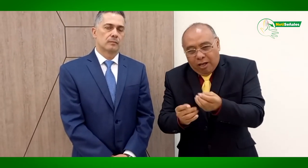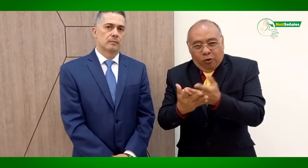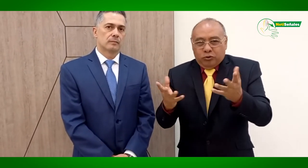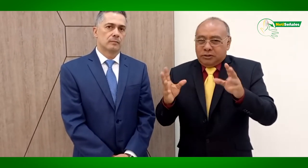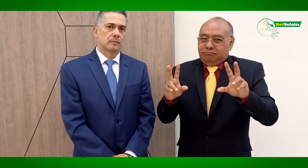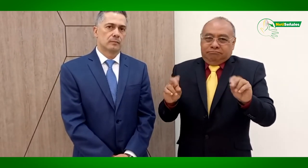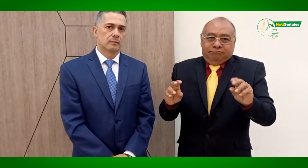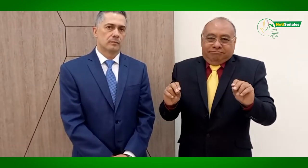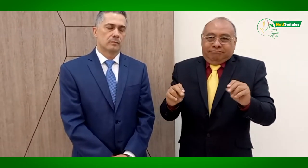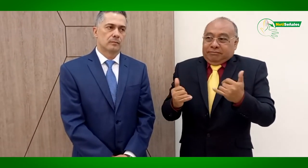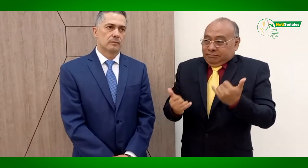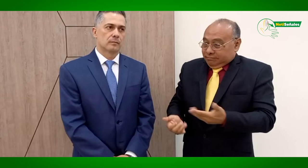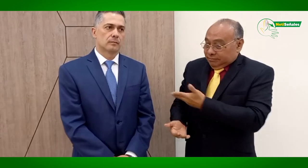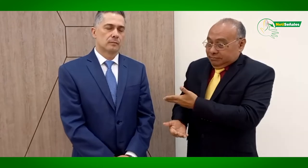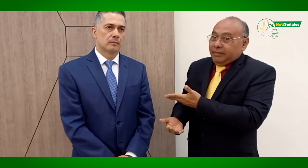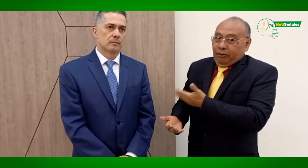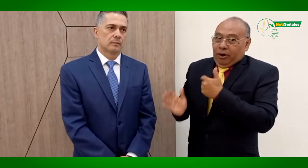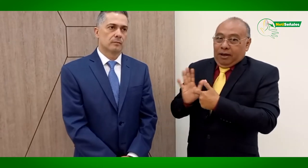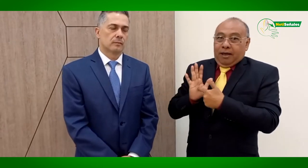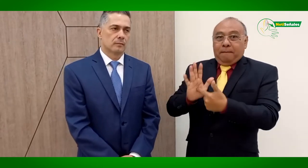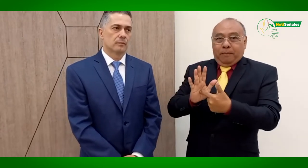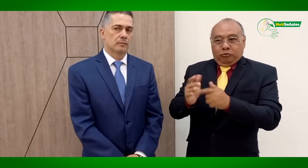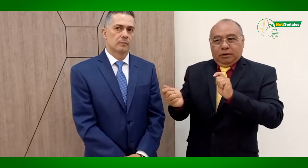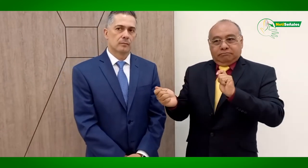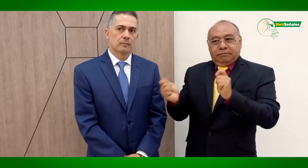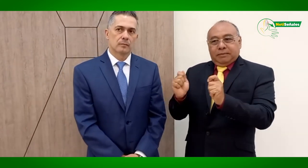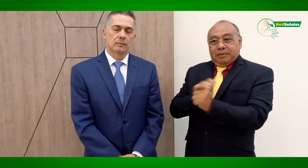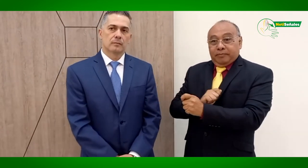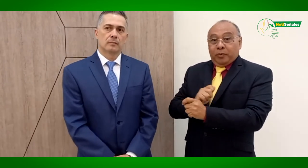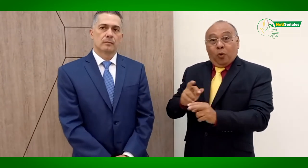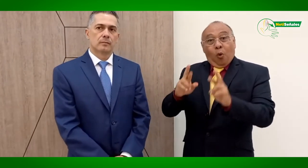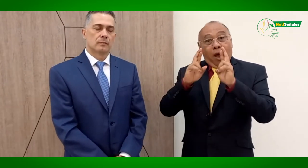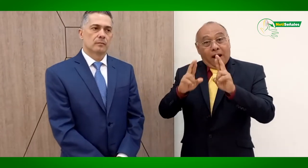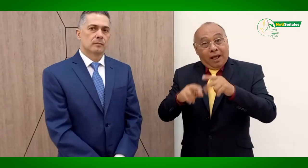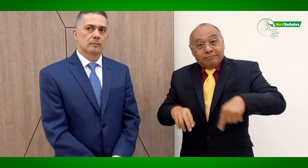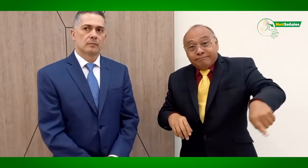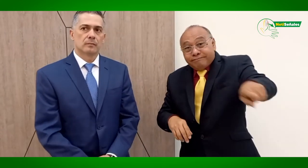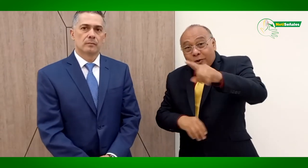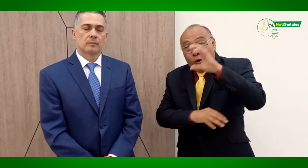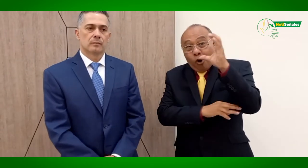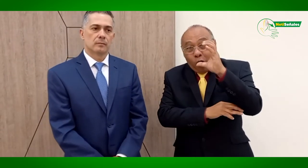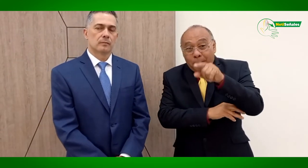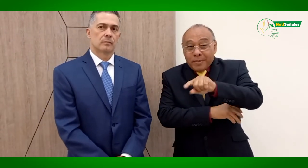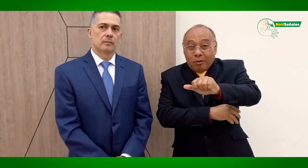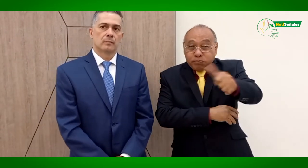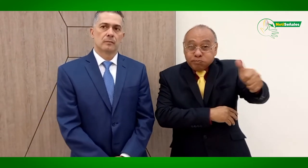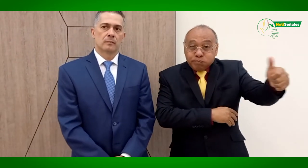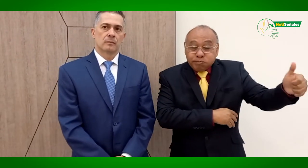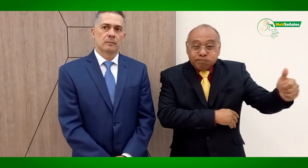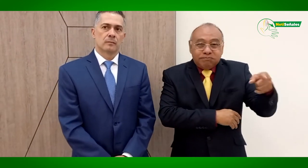podemos, hay que tener un trato preferencial. No, entonces ahora como lo muestra el doctor Gustavo, se están haciendo transformaciones. Ojalá así como en